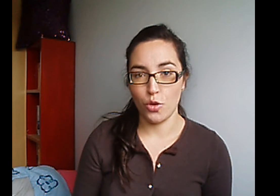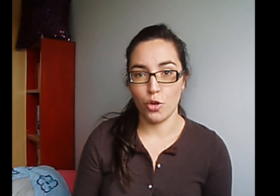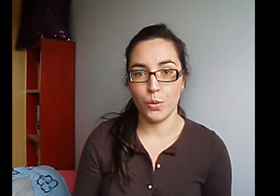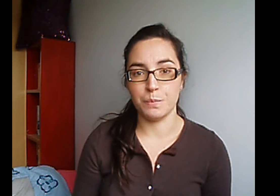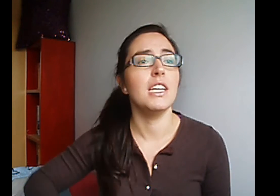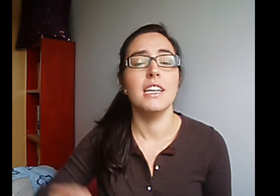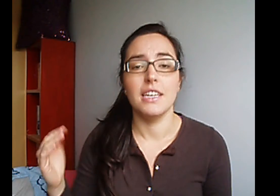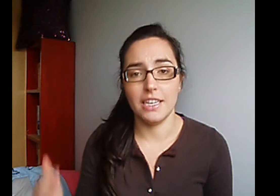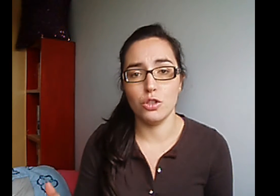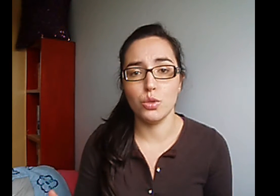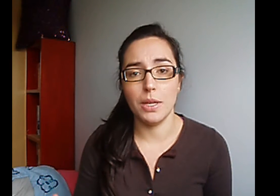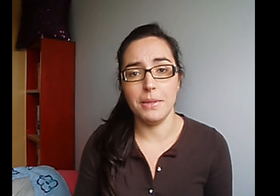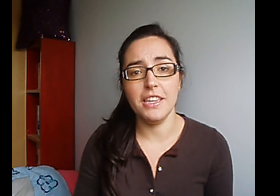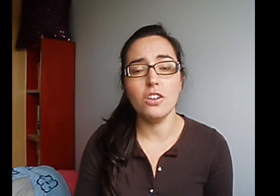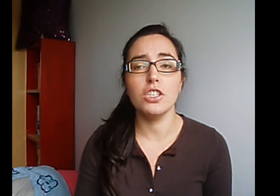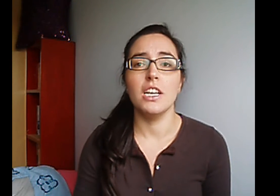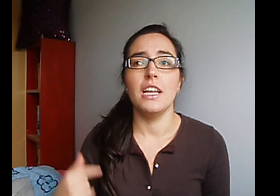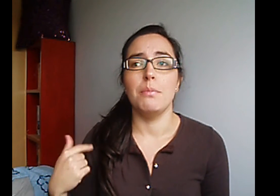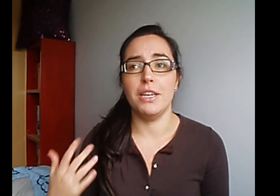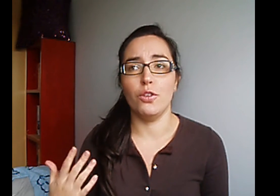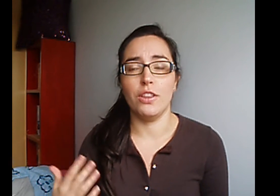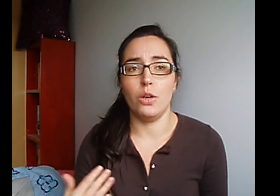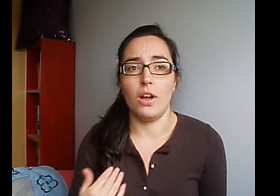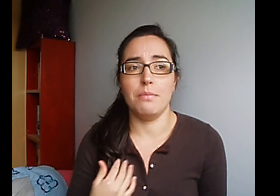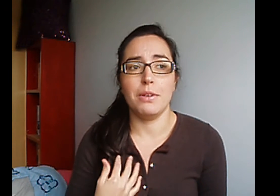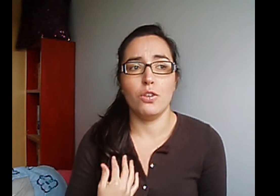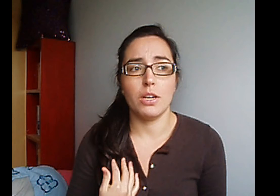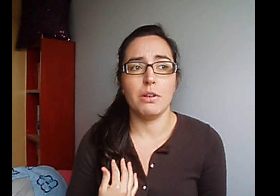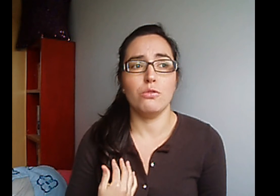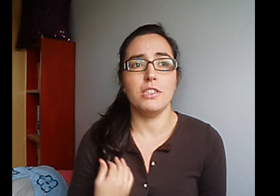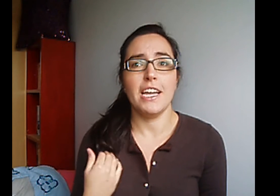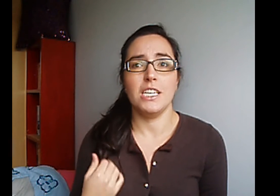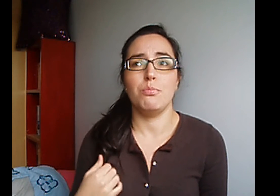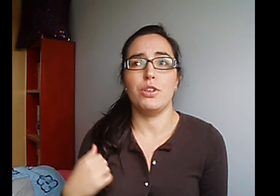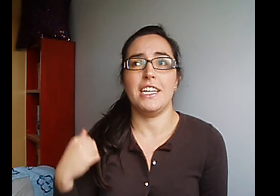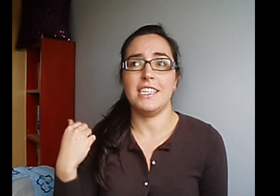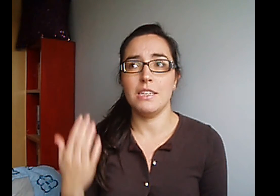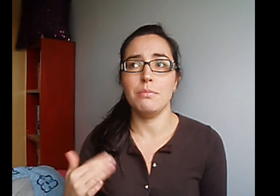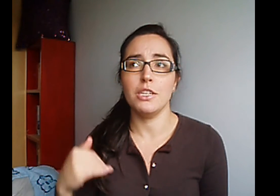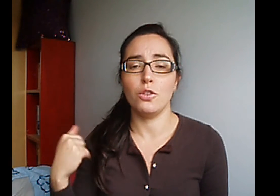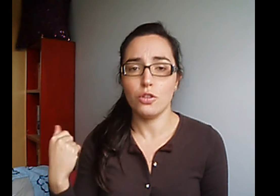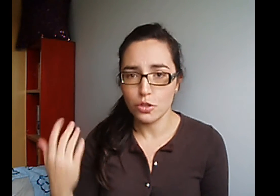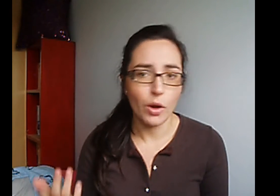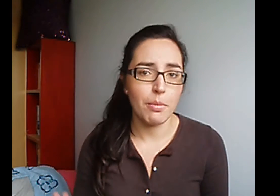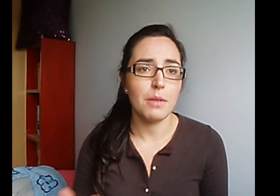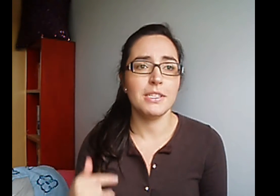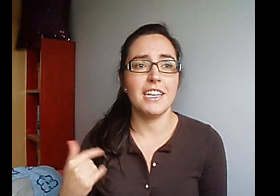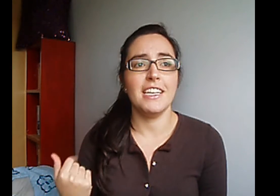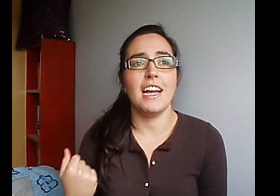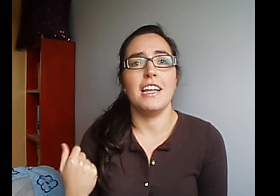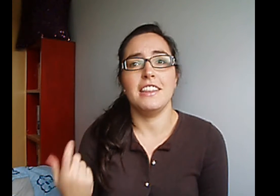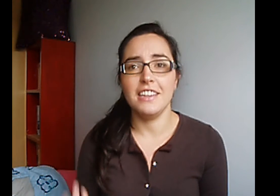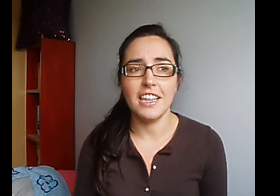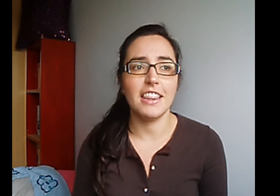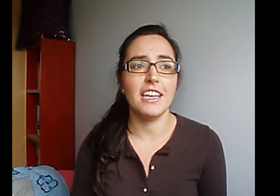sube vídeos Pero da igual Pero lo que me gusta es porque siempre en todos los wrap-ups Ella dice